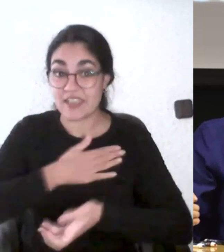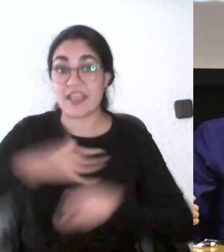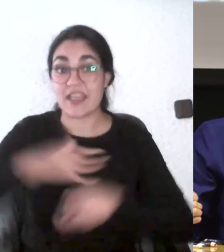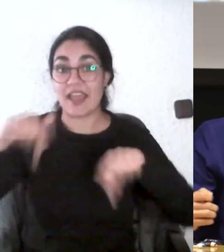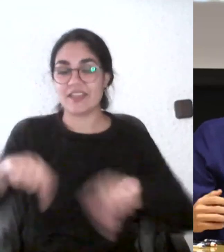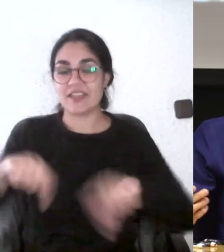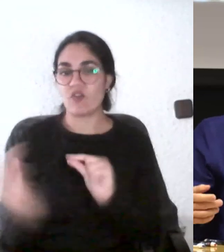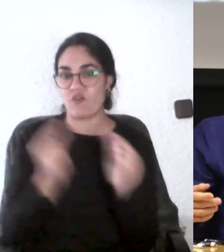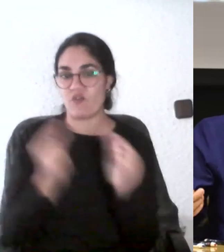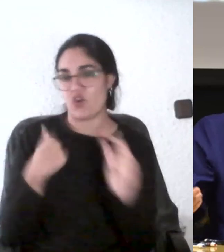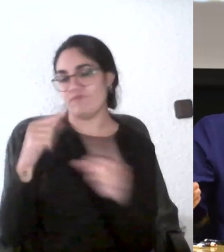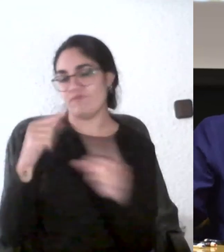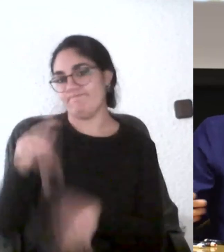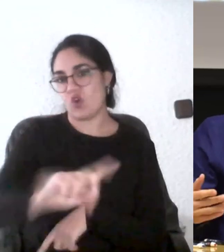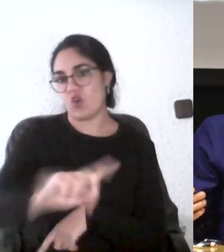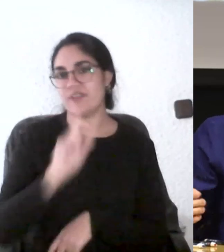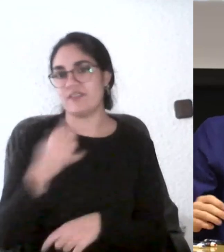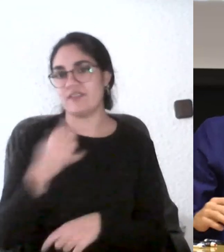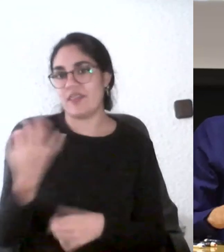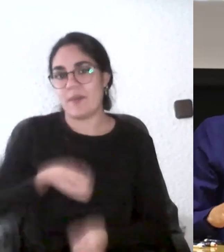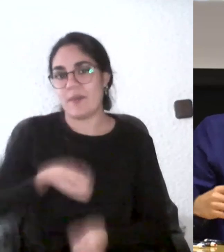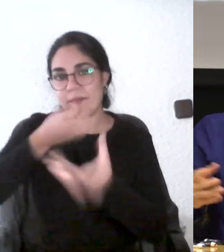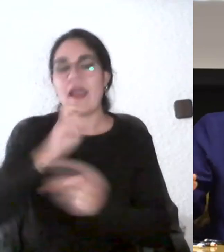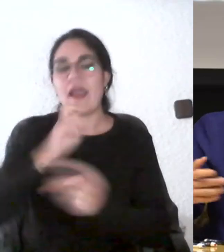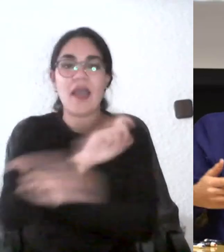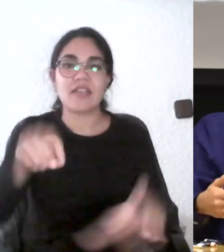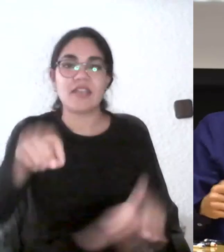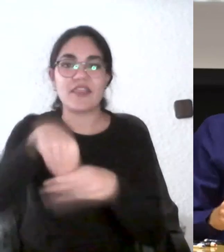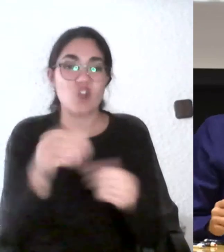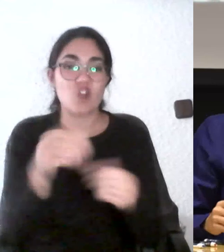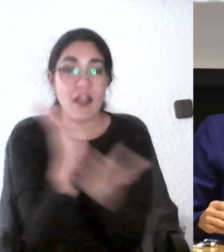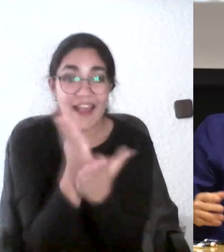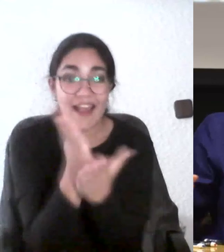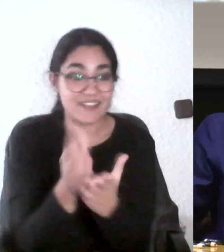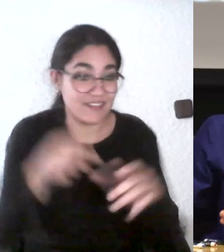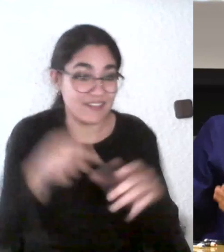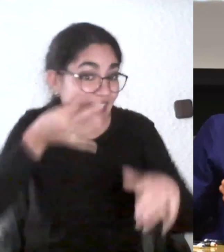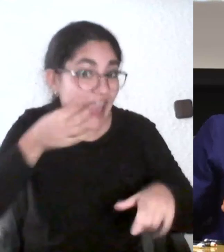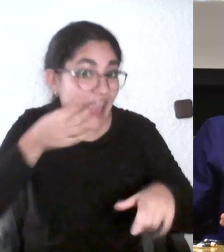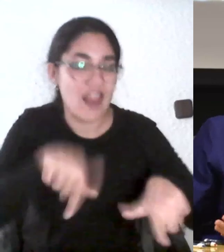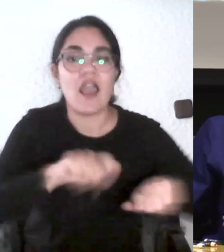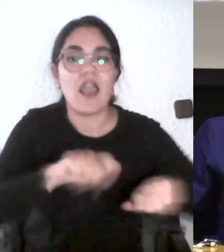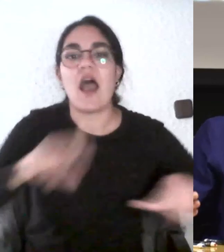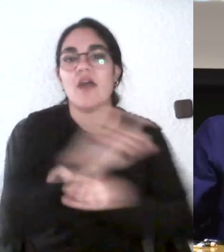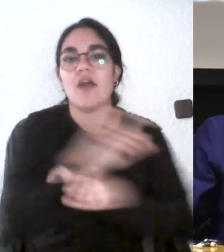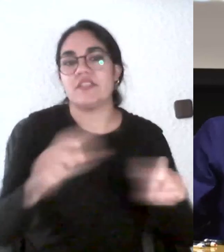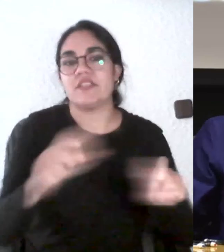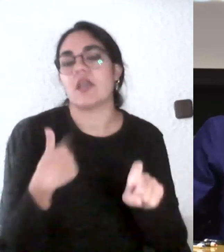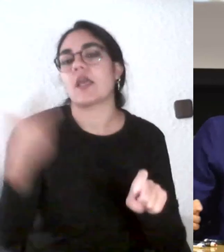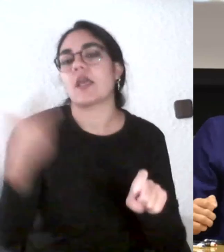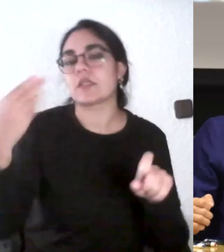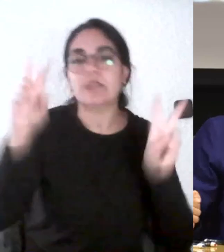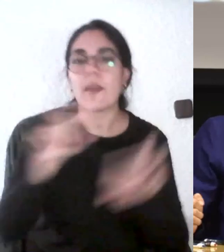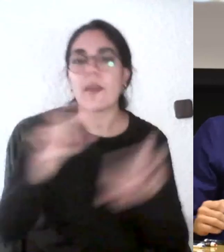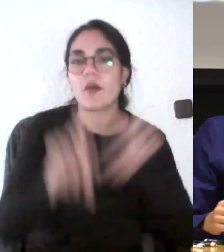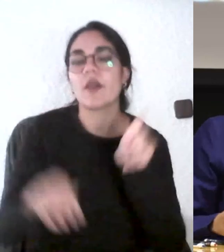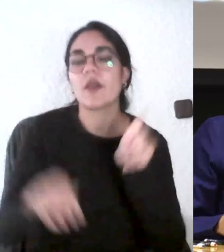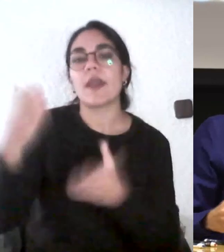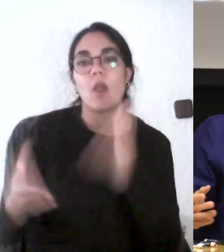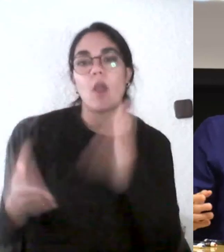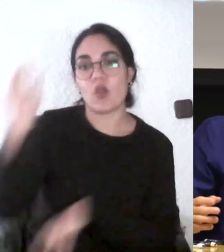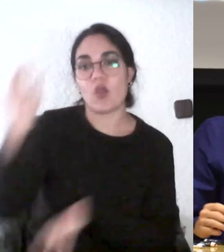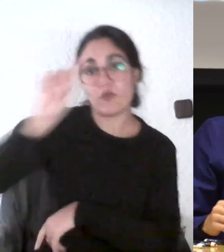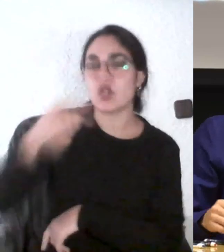transmitírselo a los estudiantes sino las clases o en el foro o si va a ser importante el primer día del día de la presentación